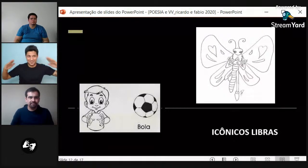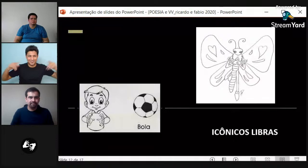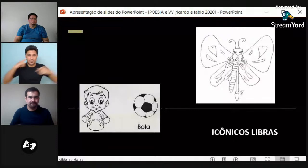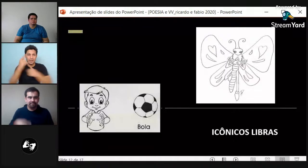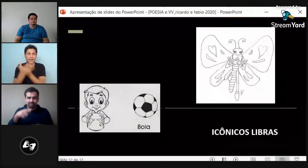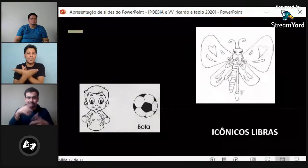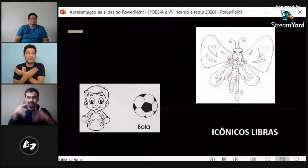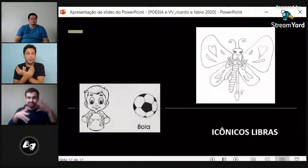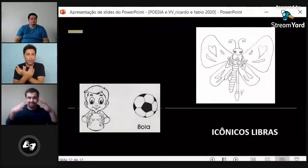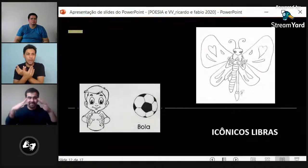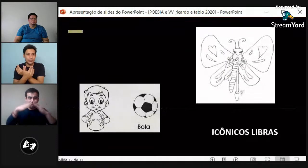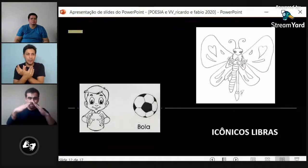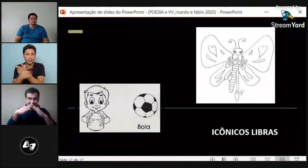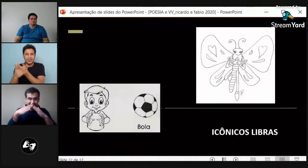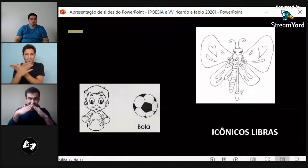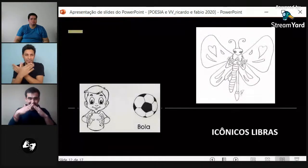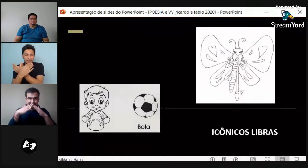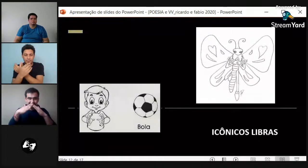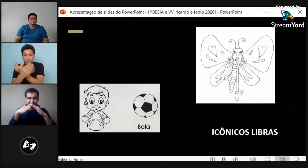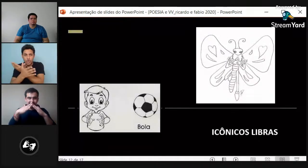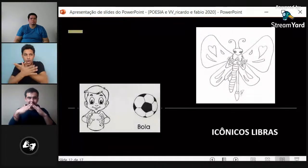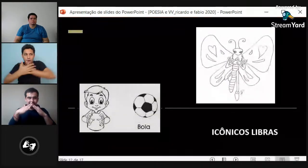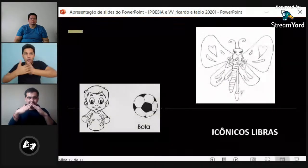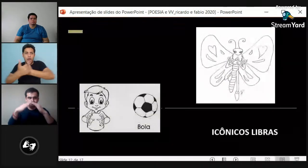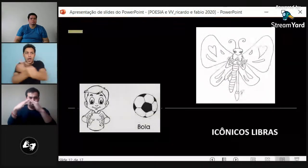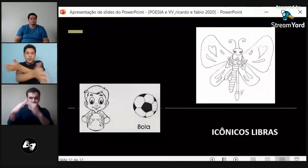Bueno, esto es Icónicos en libras.